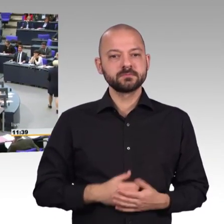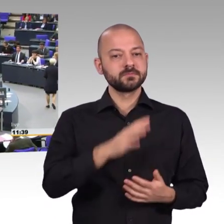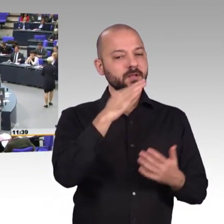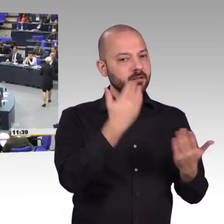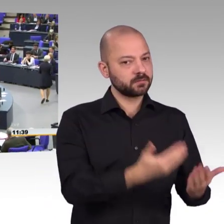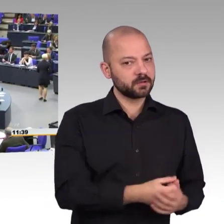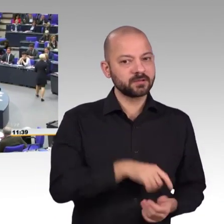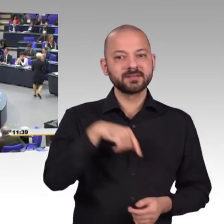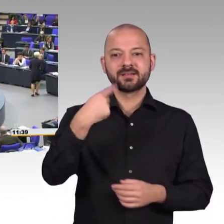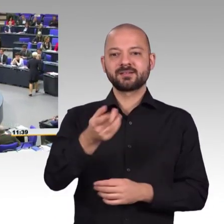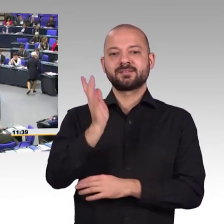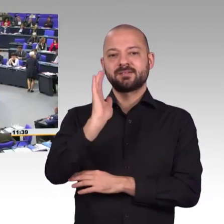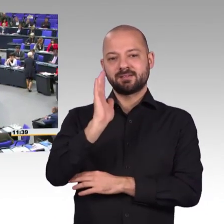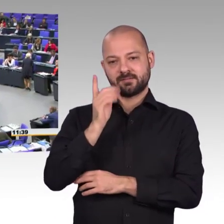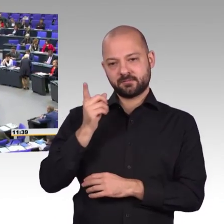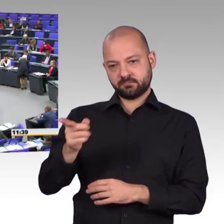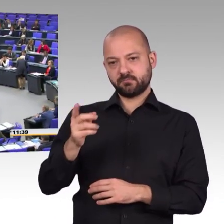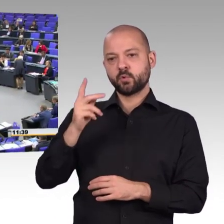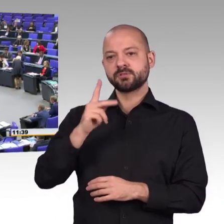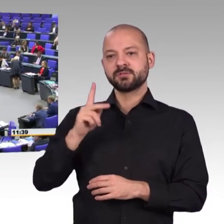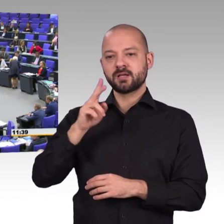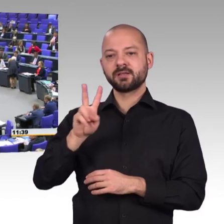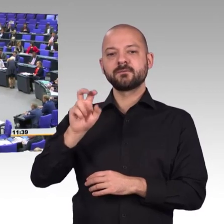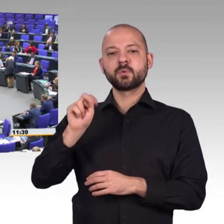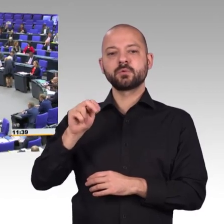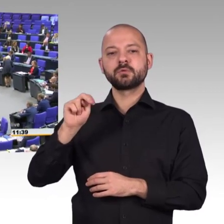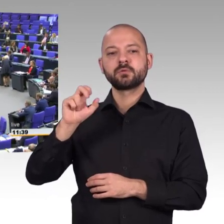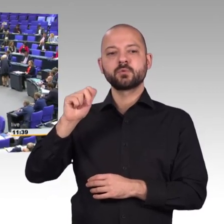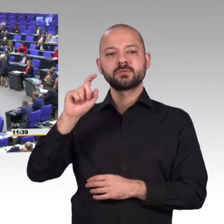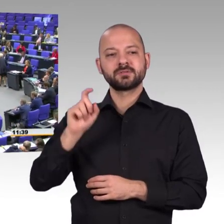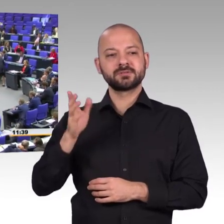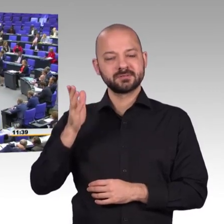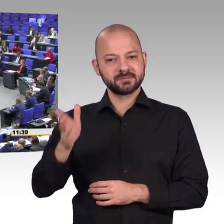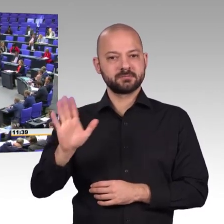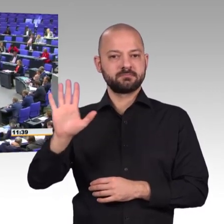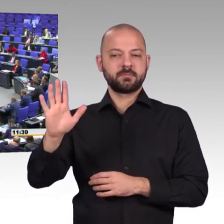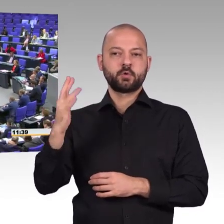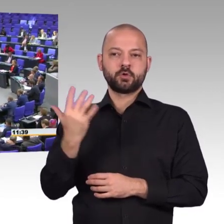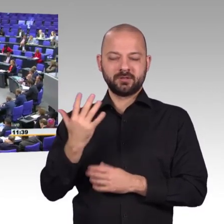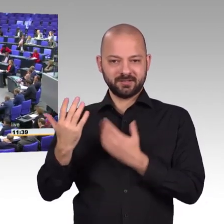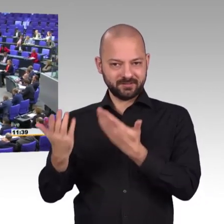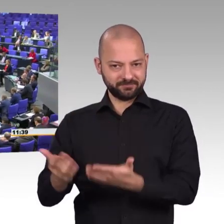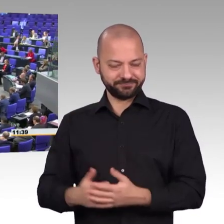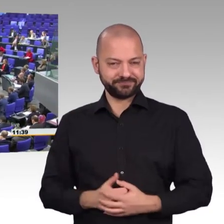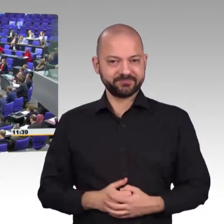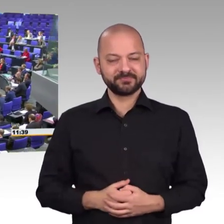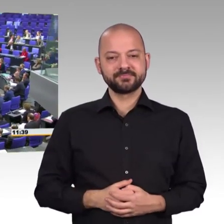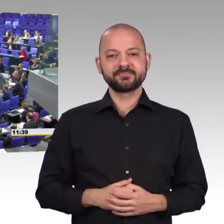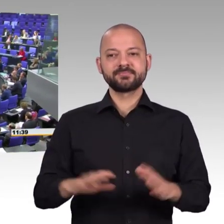Frau Präsidentin, liebe Kolleginnen und Kollegen, meine sehr verehrten Damen und Herren, lieber Jimmy Schulz, im Bereich der IT-Sicherheit